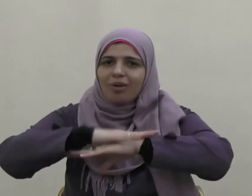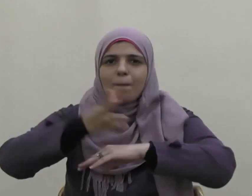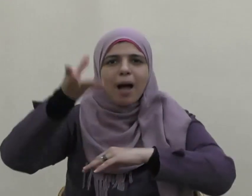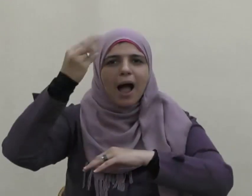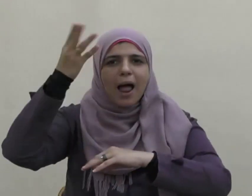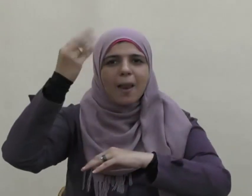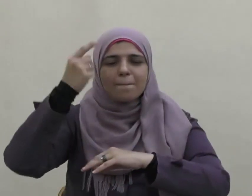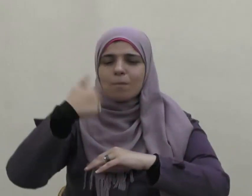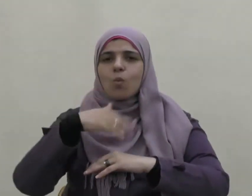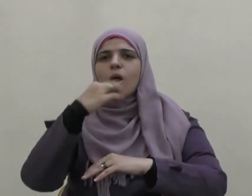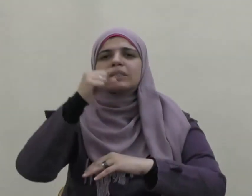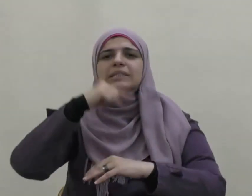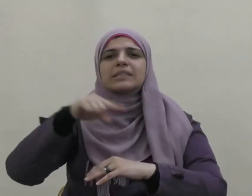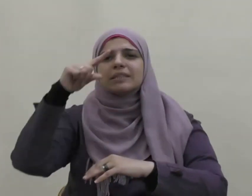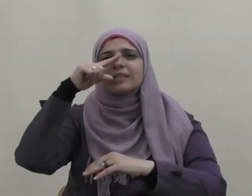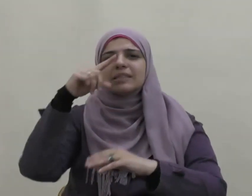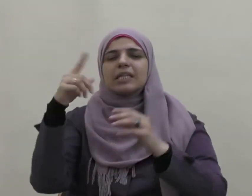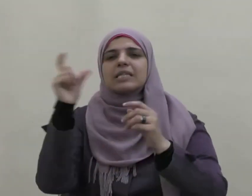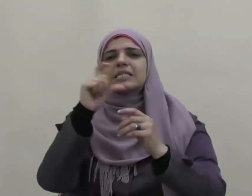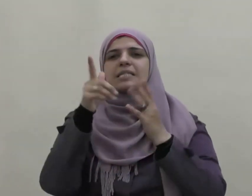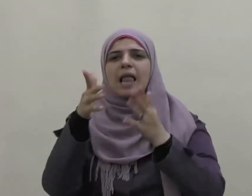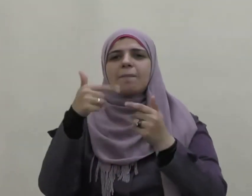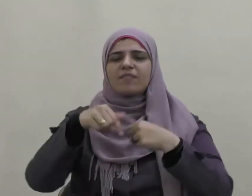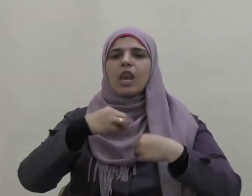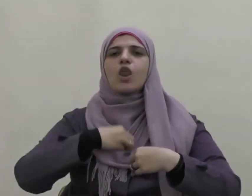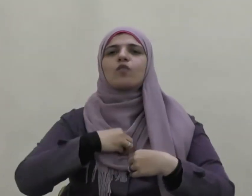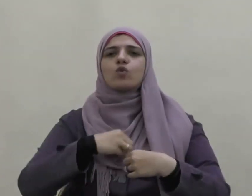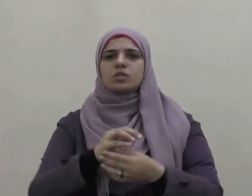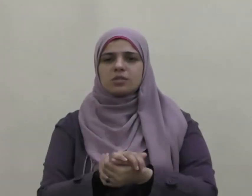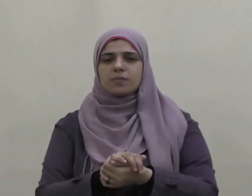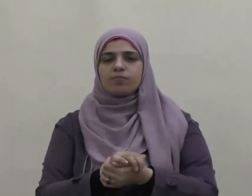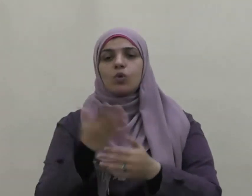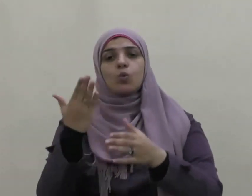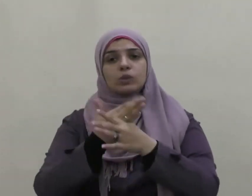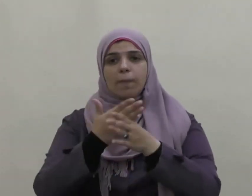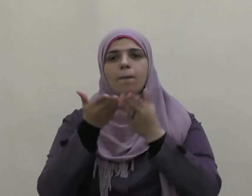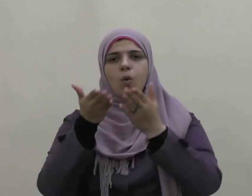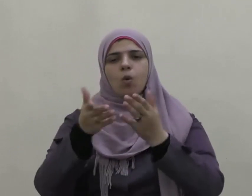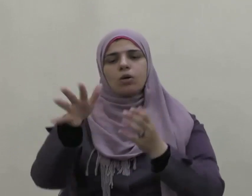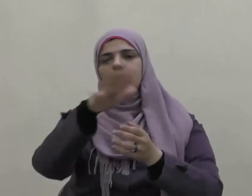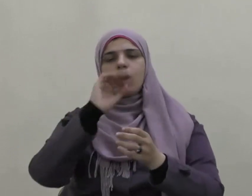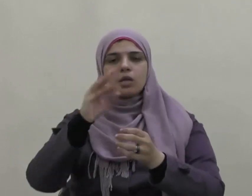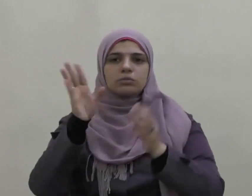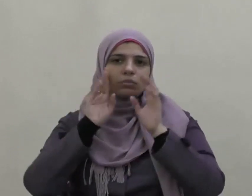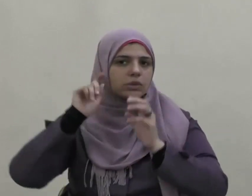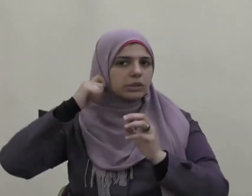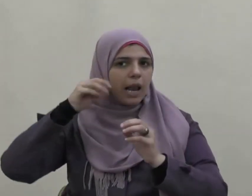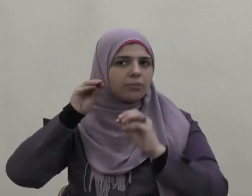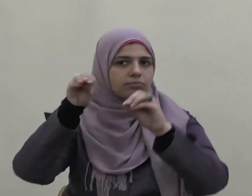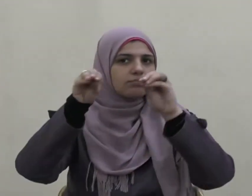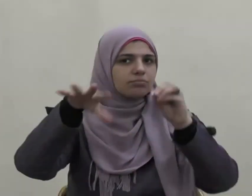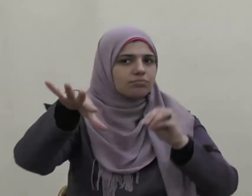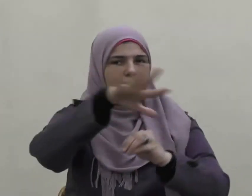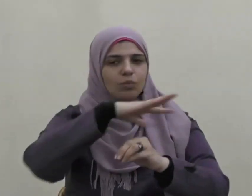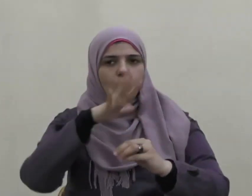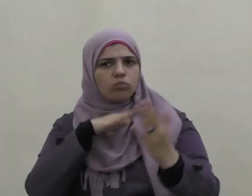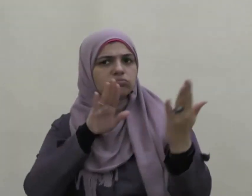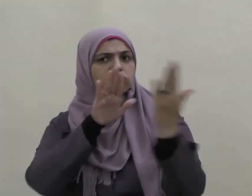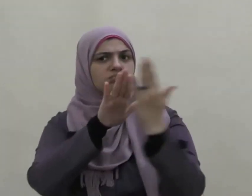قدر دين الله تعالى في النفوس ولعل ذلك يكون درسا لمن يتصدر للناس ليتحدث